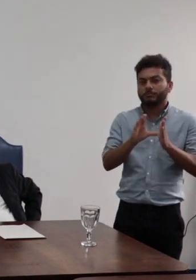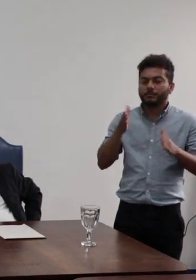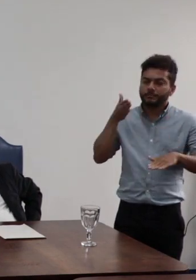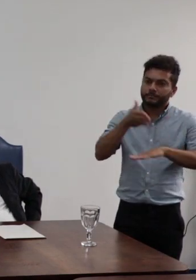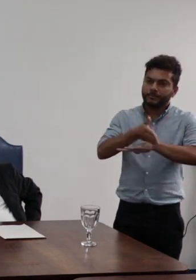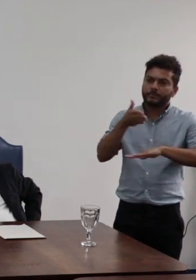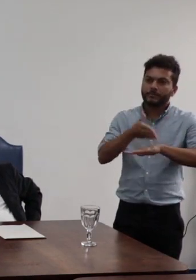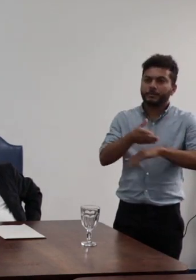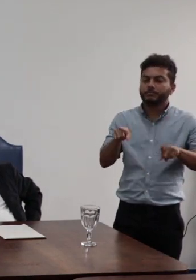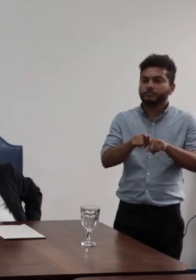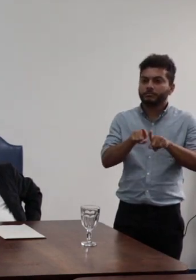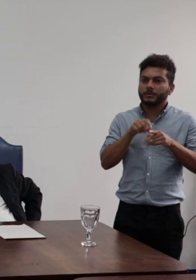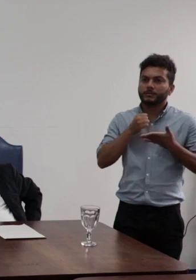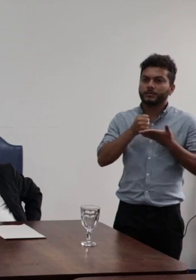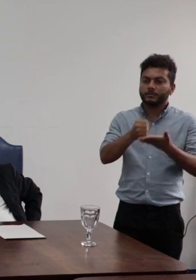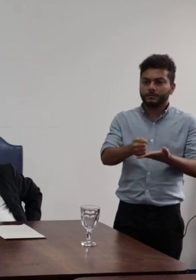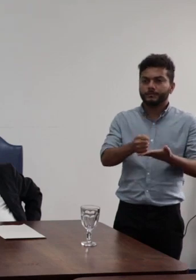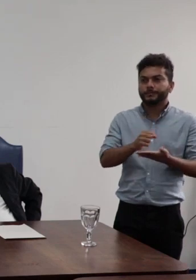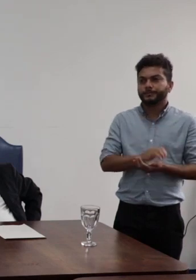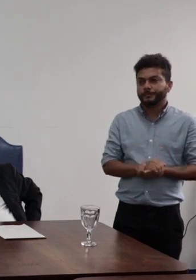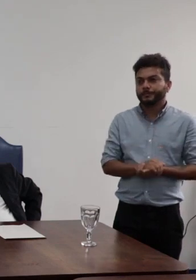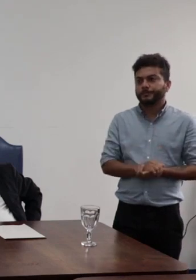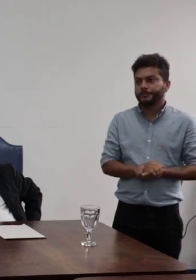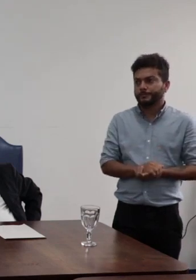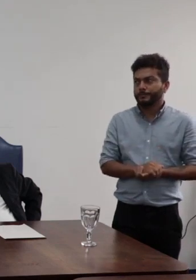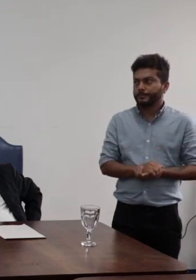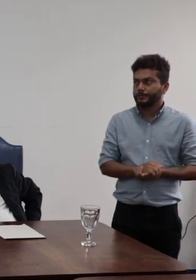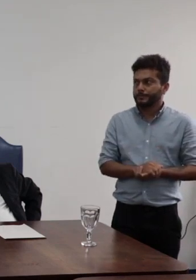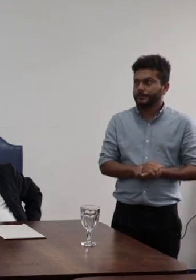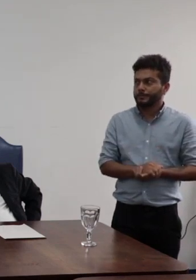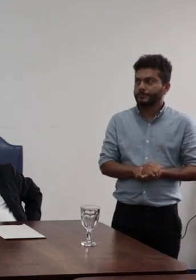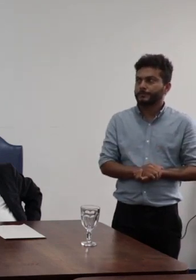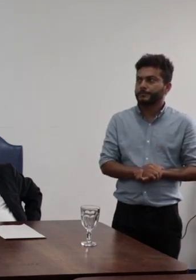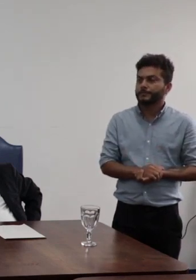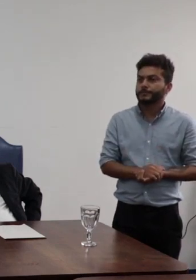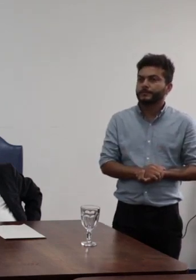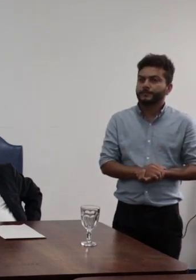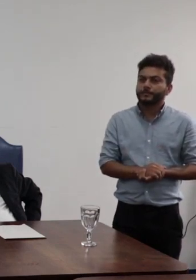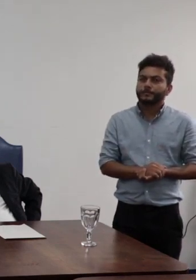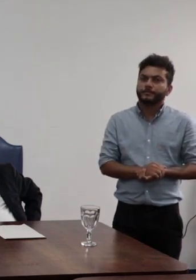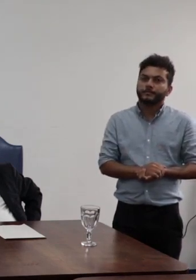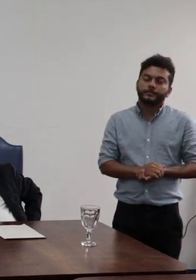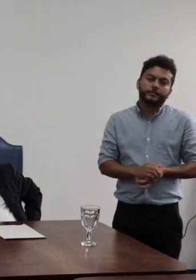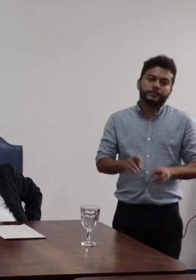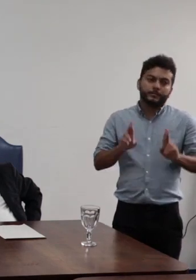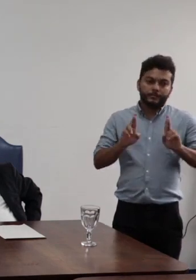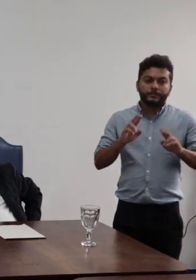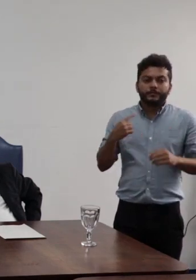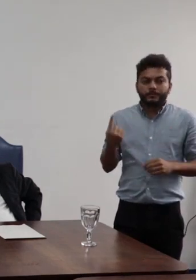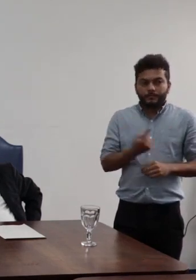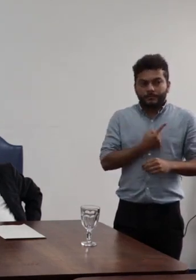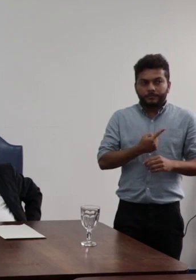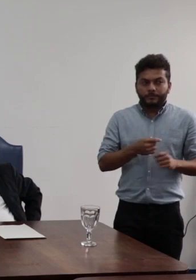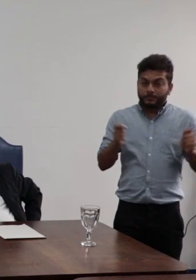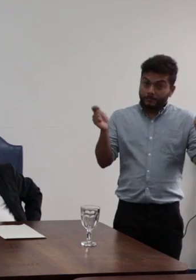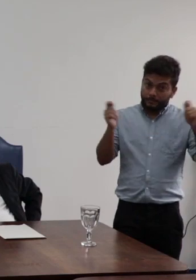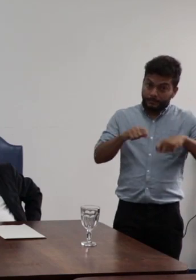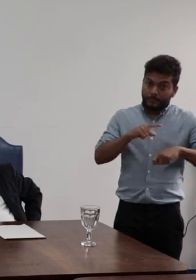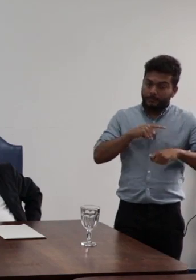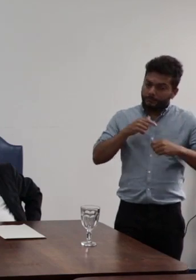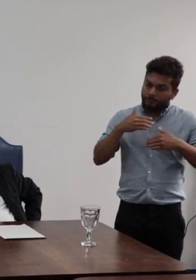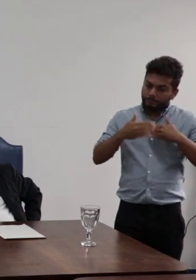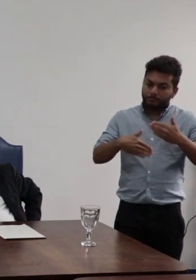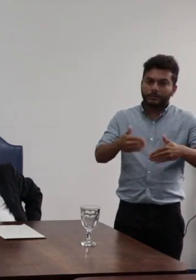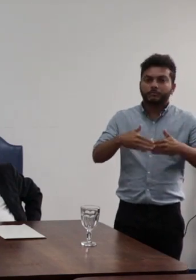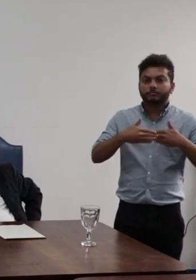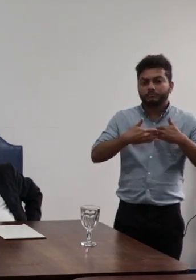e pelas contribuições e desejar que a gente possa ao longo desse processo